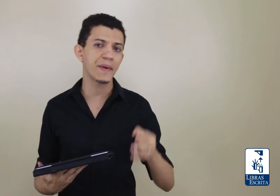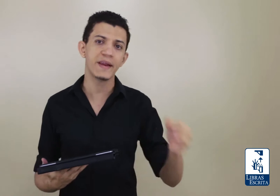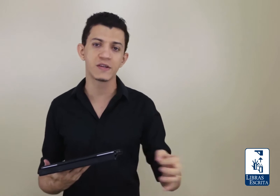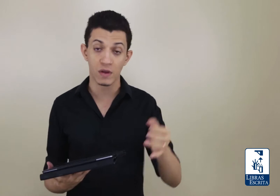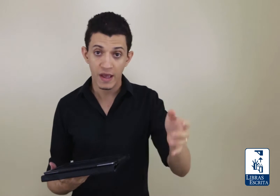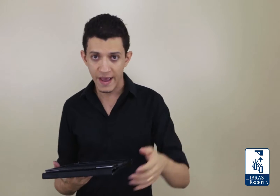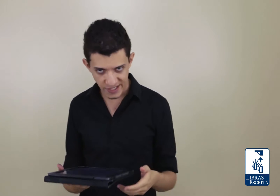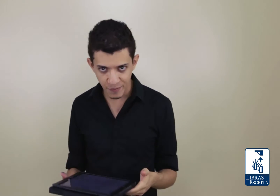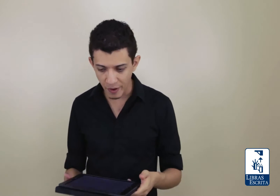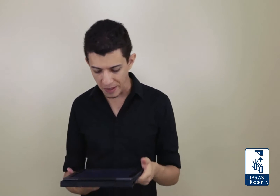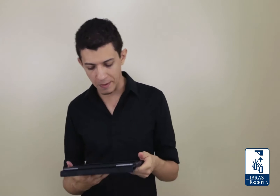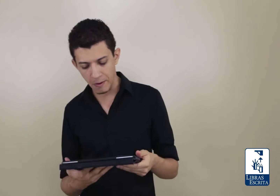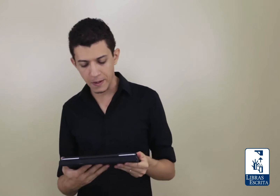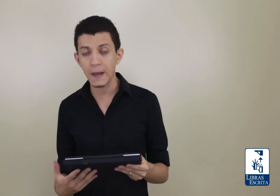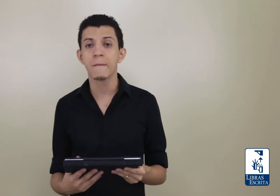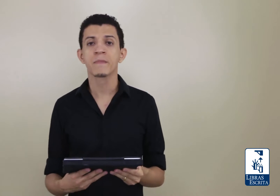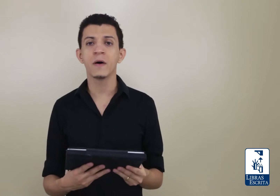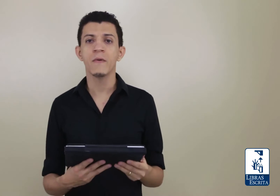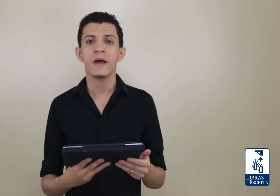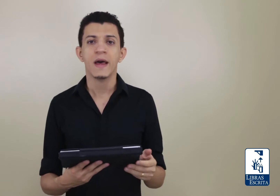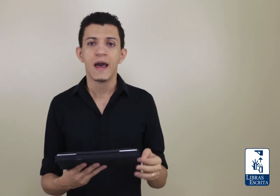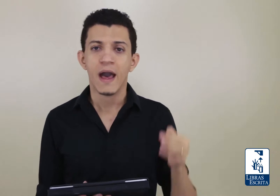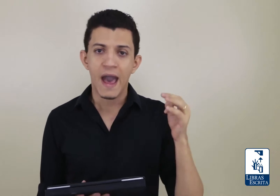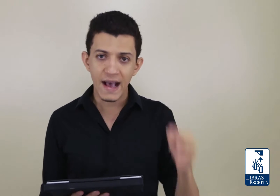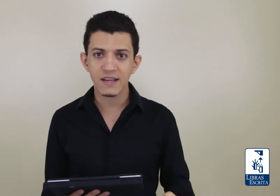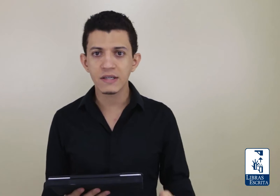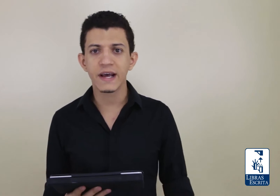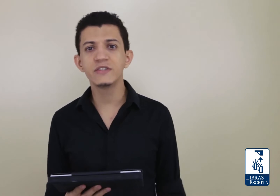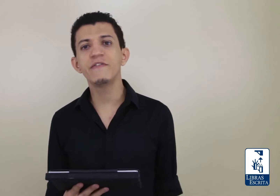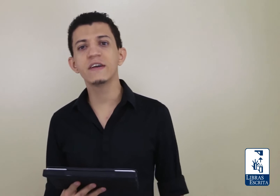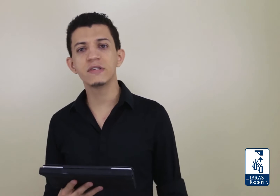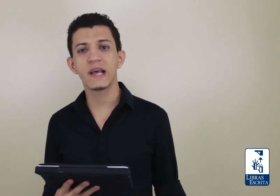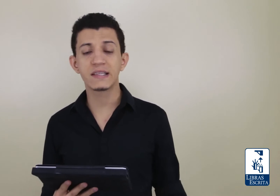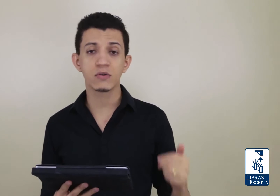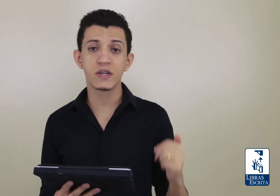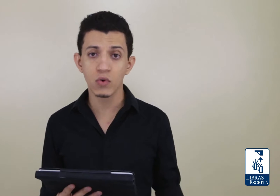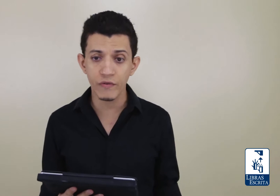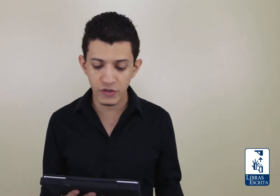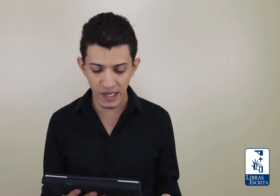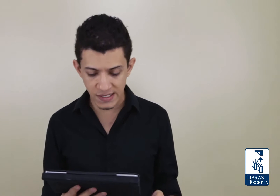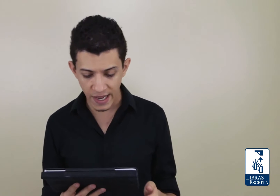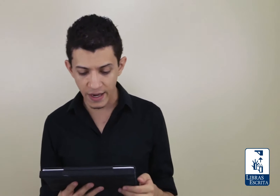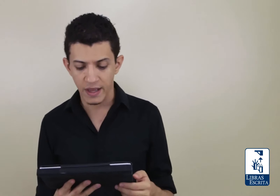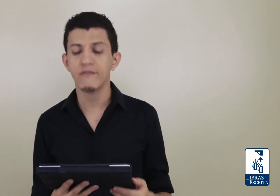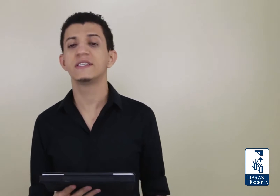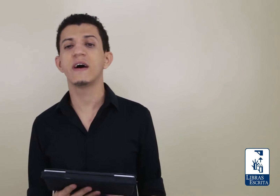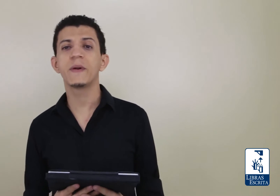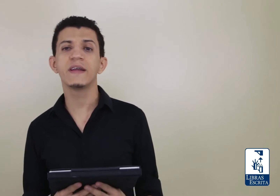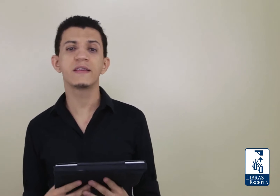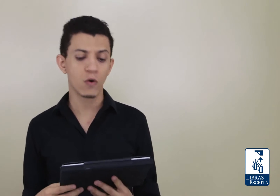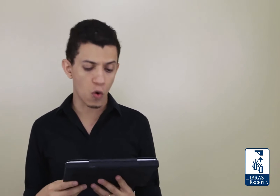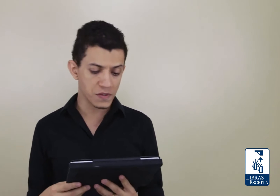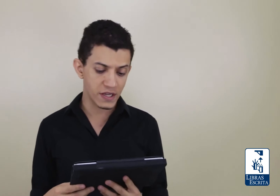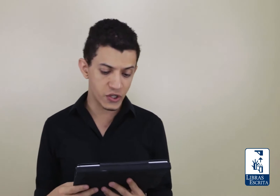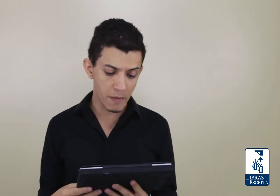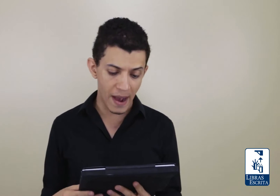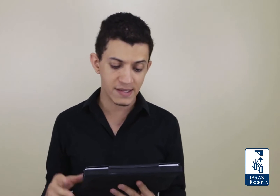amenizo esse problema? Ok? Então, essa é uma série de vídeos. Esse é o segundo vídeo da série. Você vai aprender, então, como sentir mais